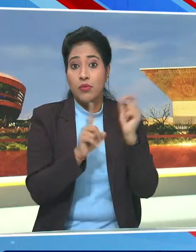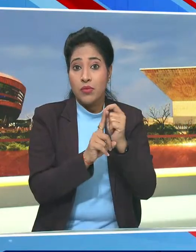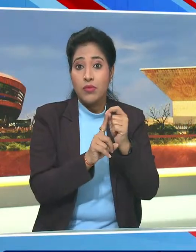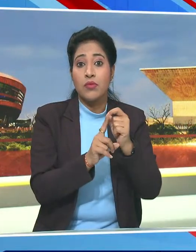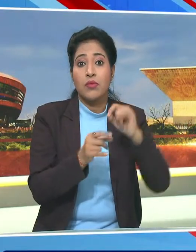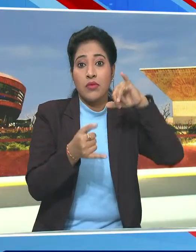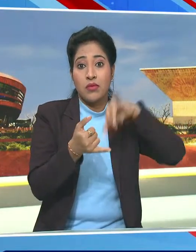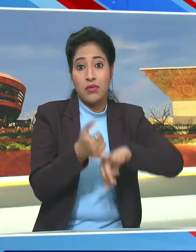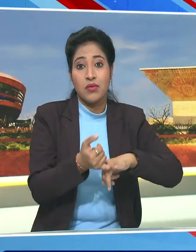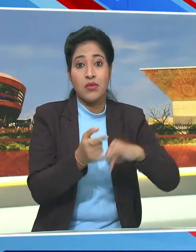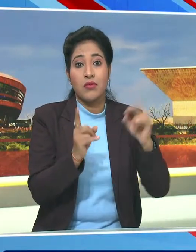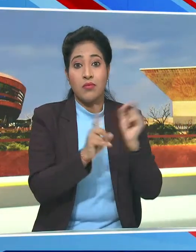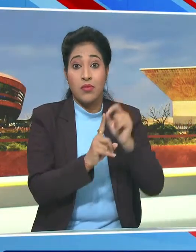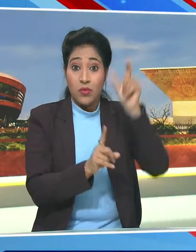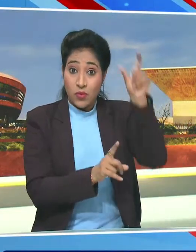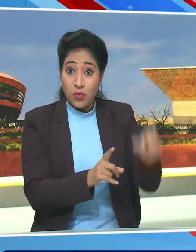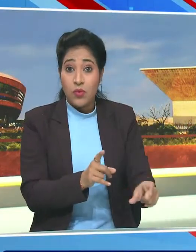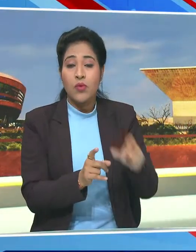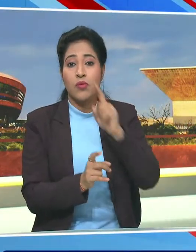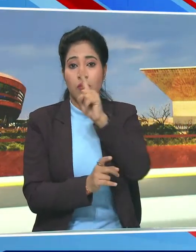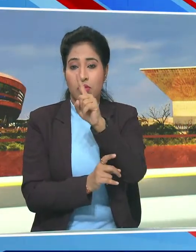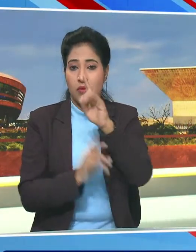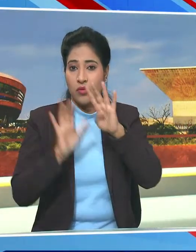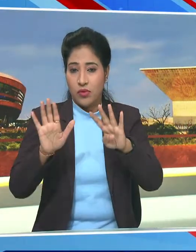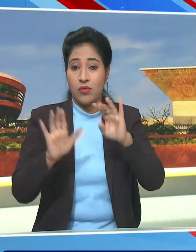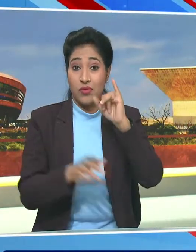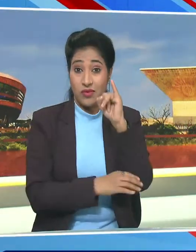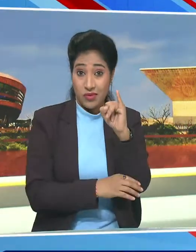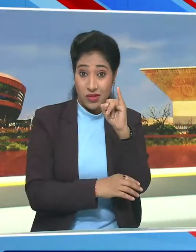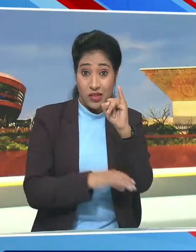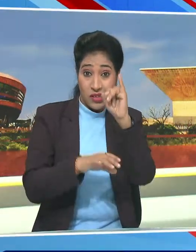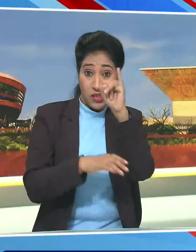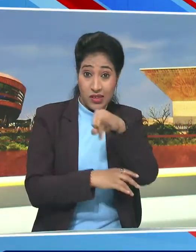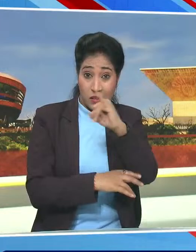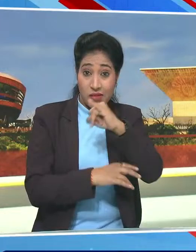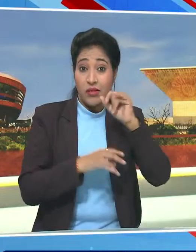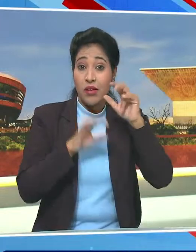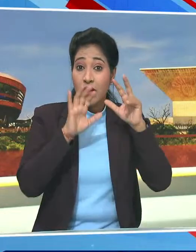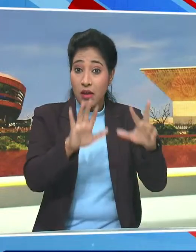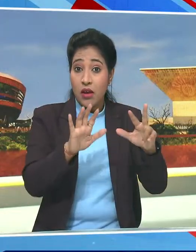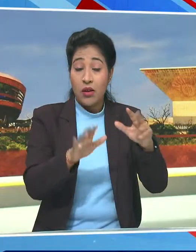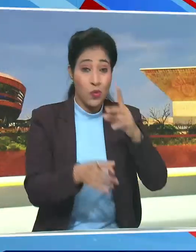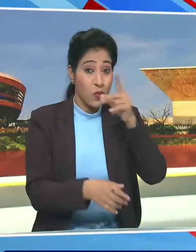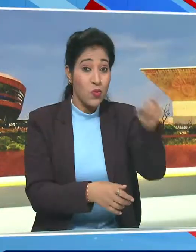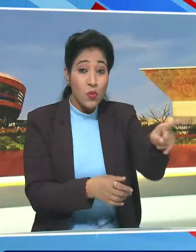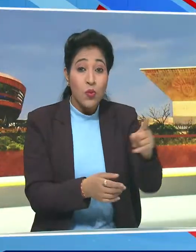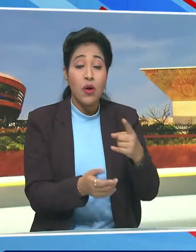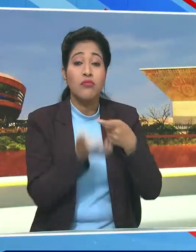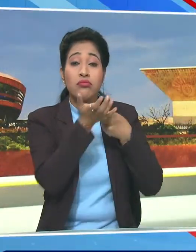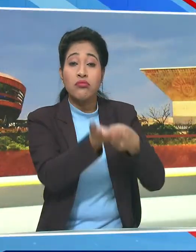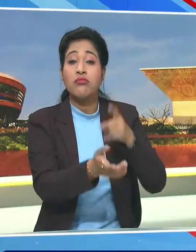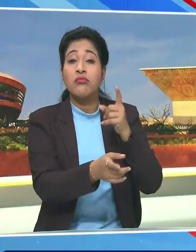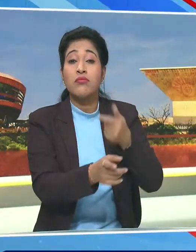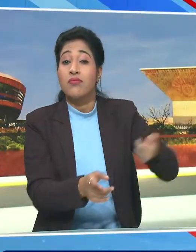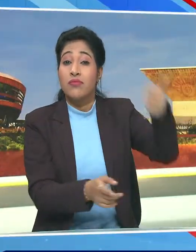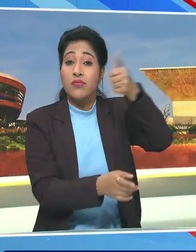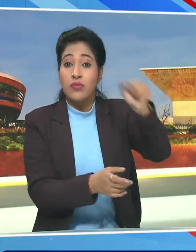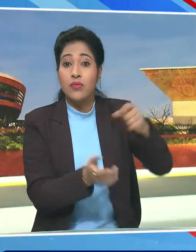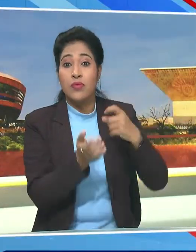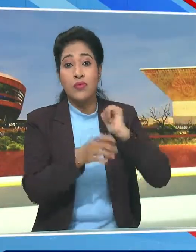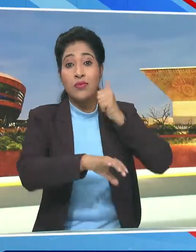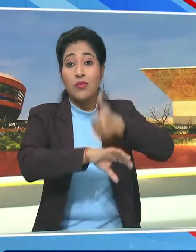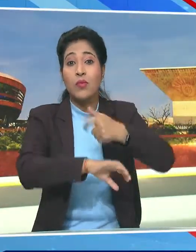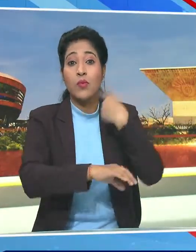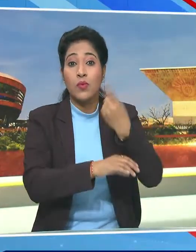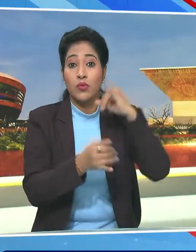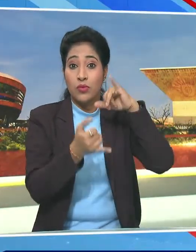सदा शिवानन पलानी स्वामी 1968 में अपने गुरु और परिसर के संस्थापक शिवाय सुब्रमचार्य